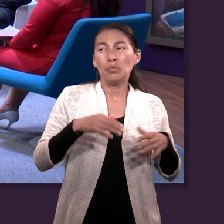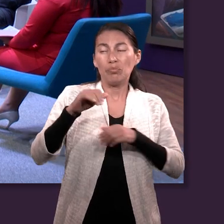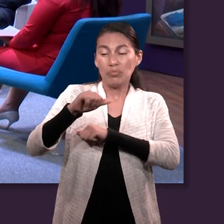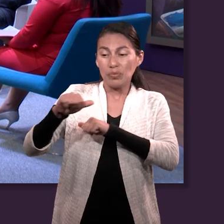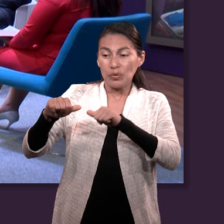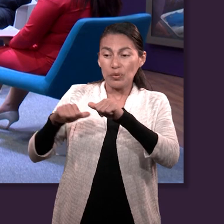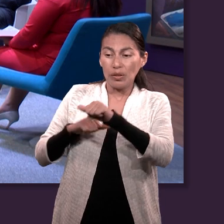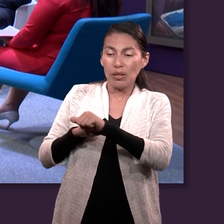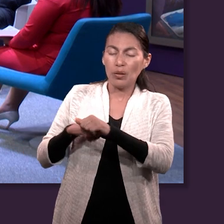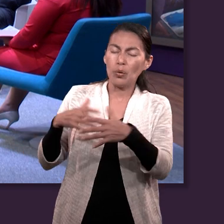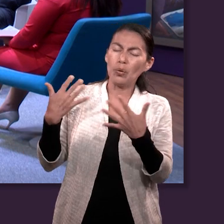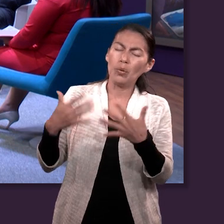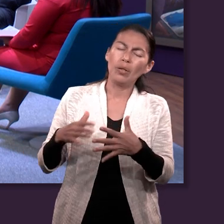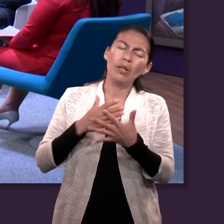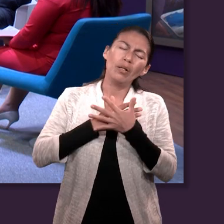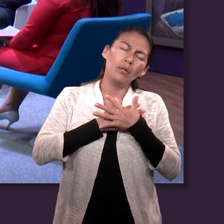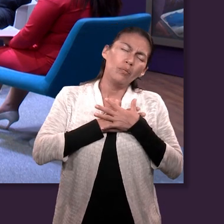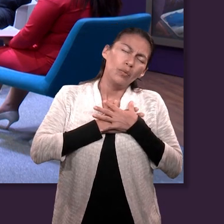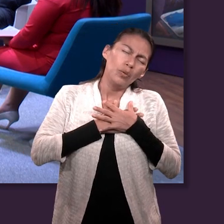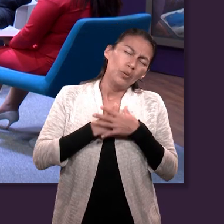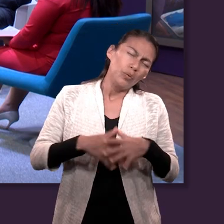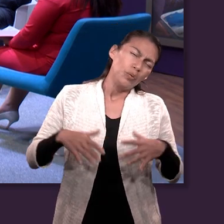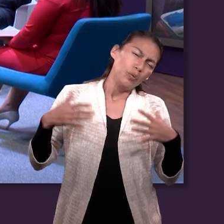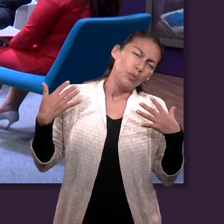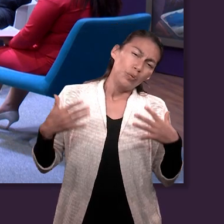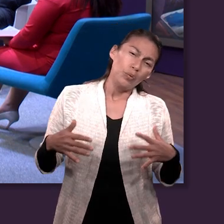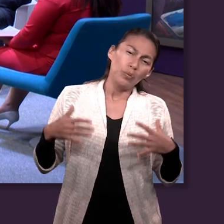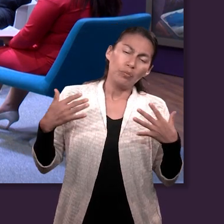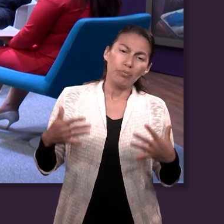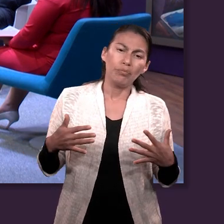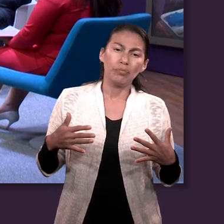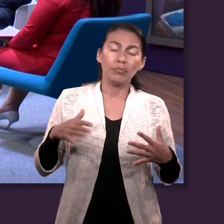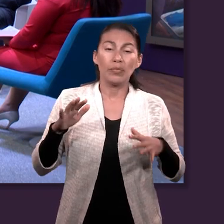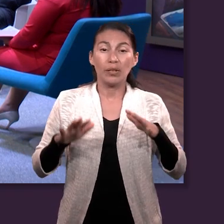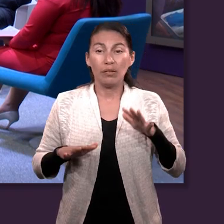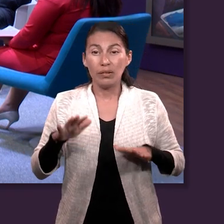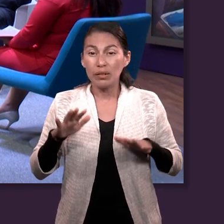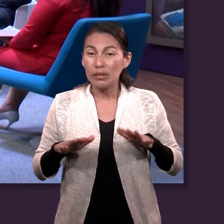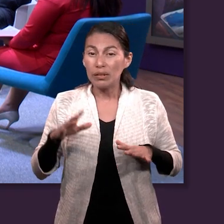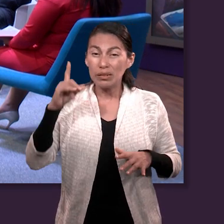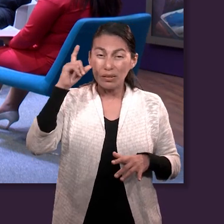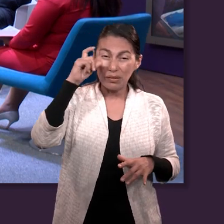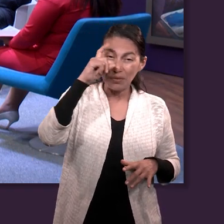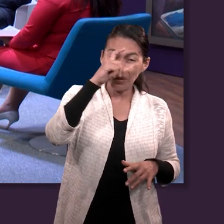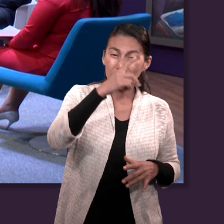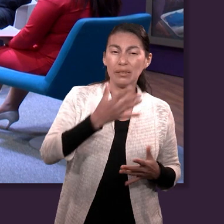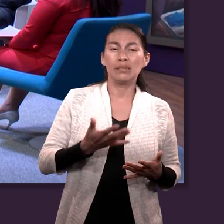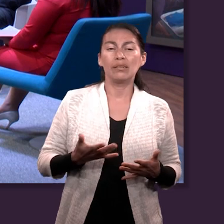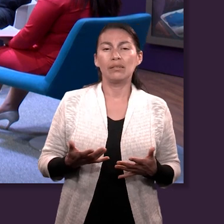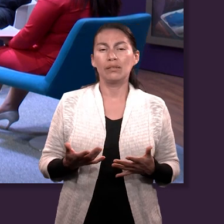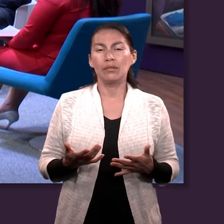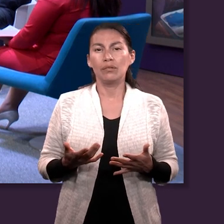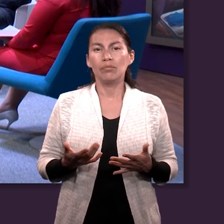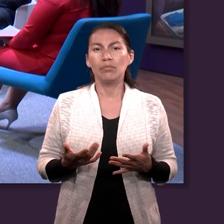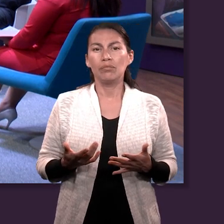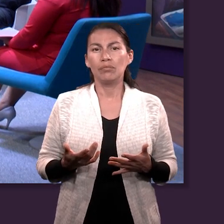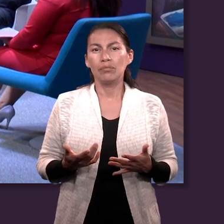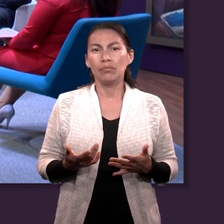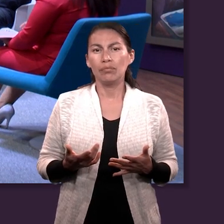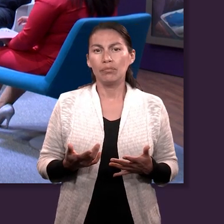mostrar ese amor desinteresado, aunque a veces me cueste trabajo, pero